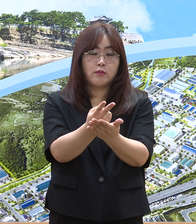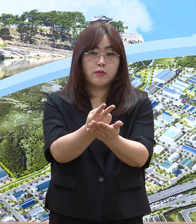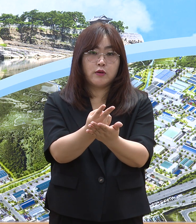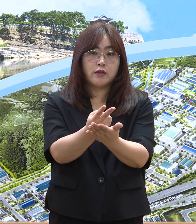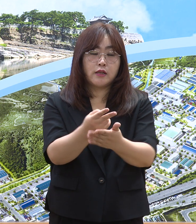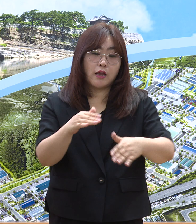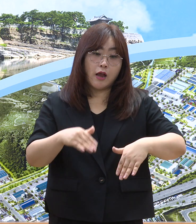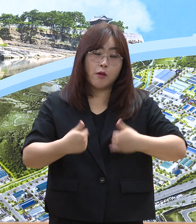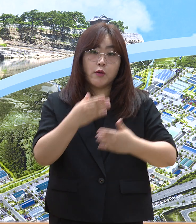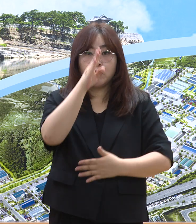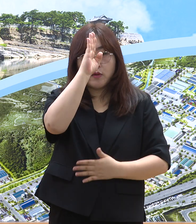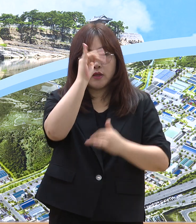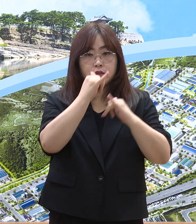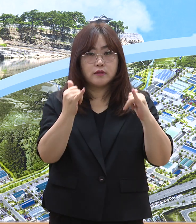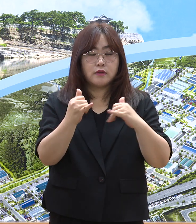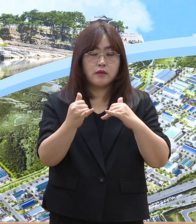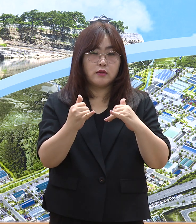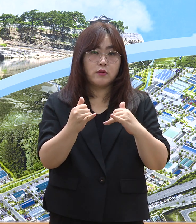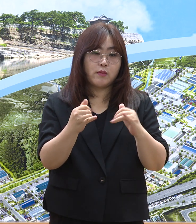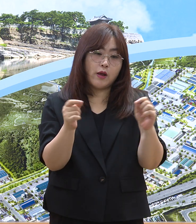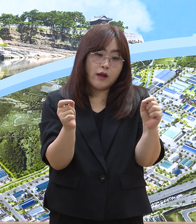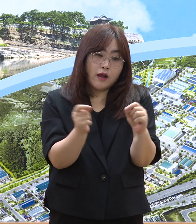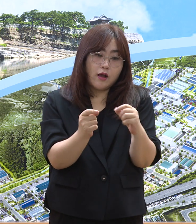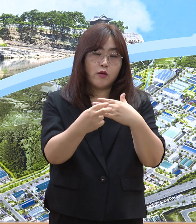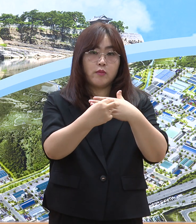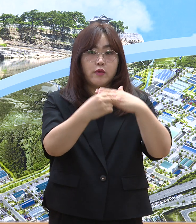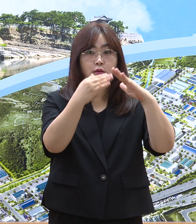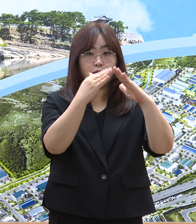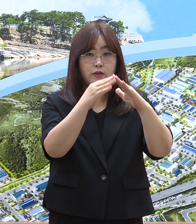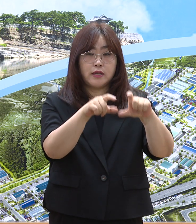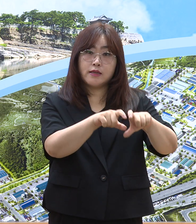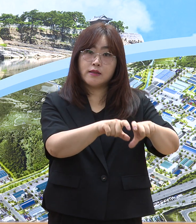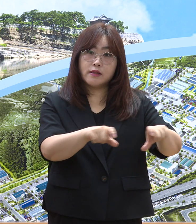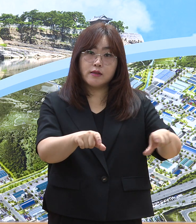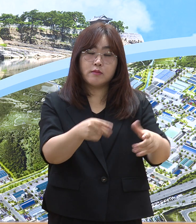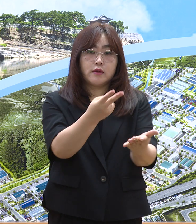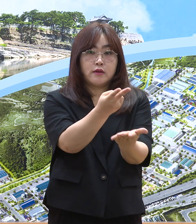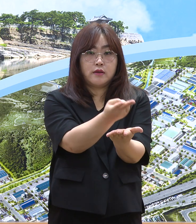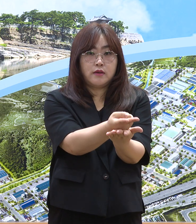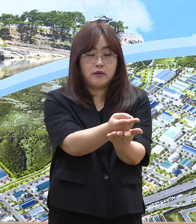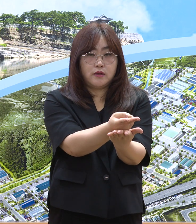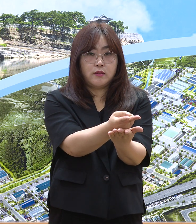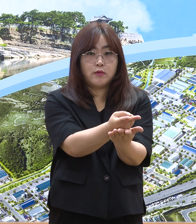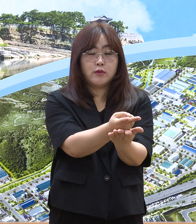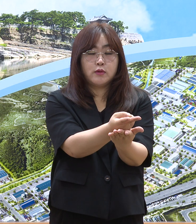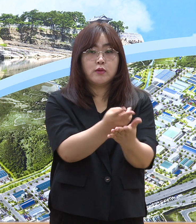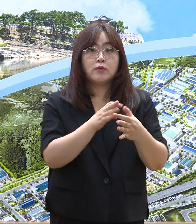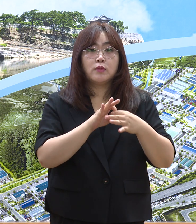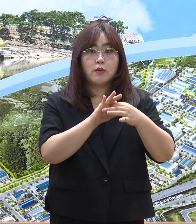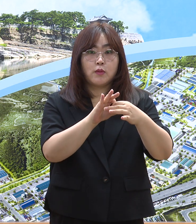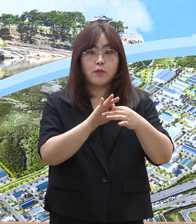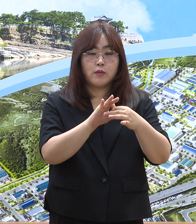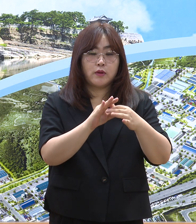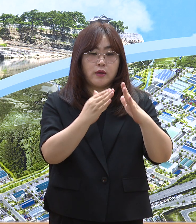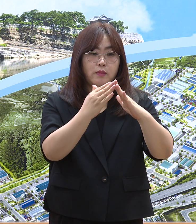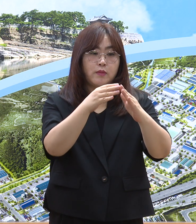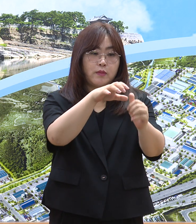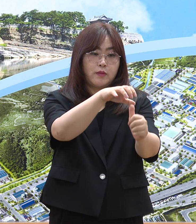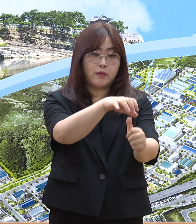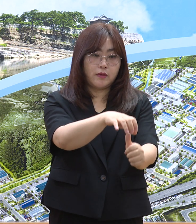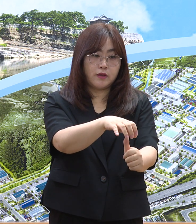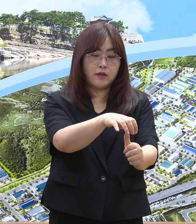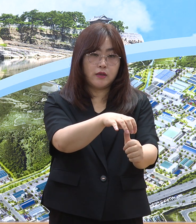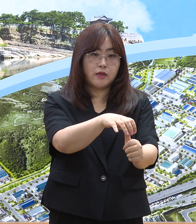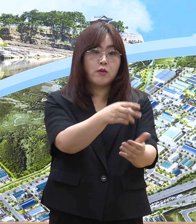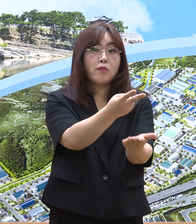환자도 동네 병의원의 일반 입원 의뢰 체계를 통하여 격리병상에 자율